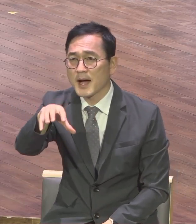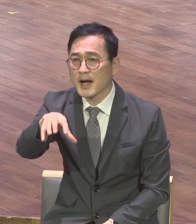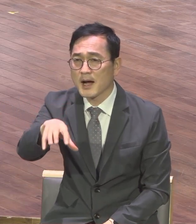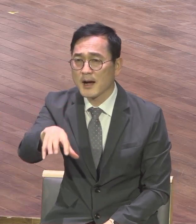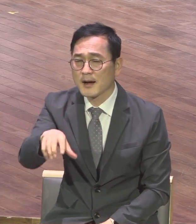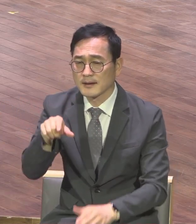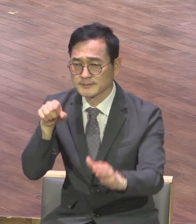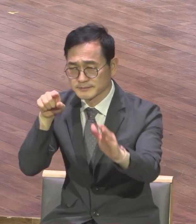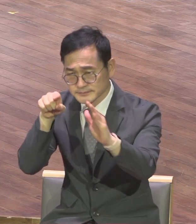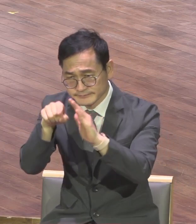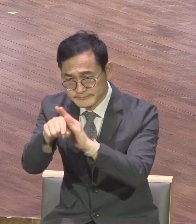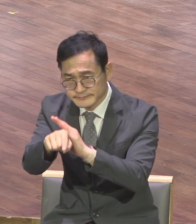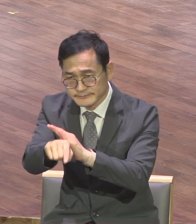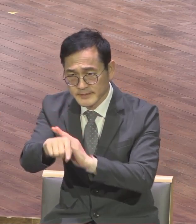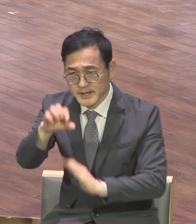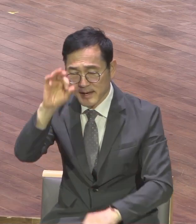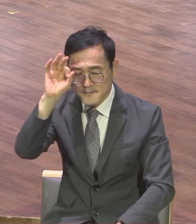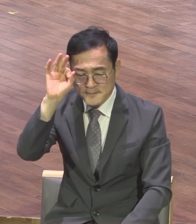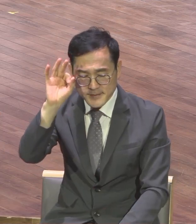도와야 하니니